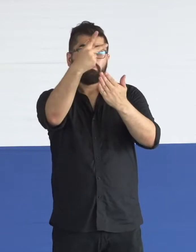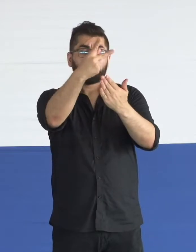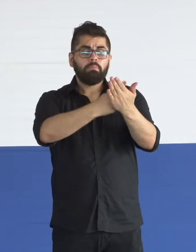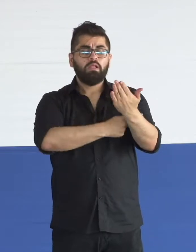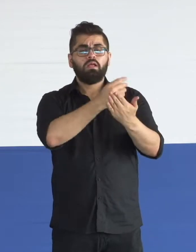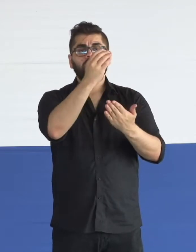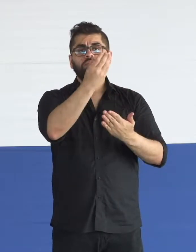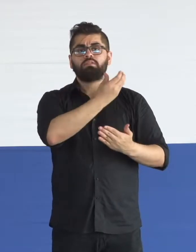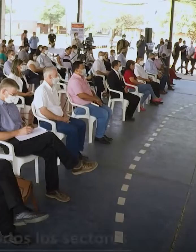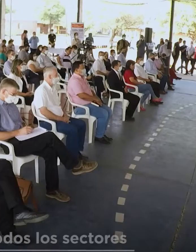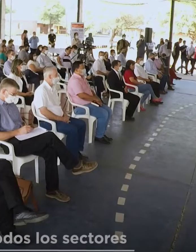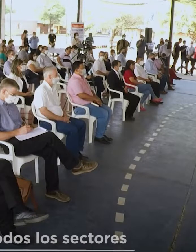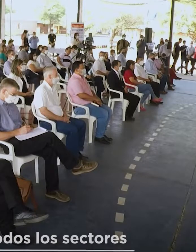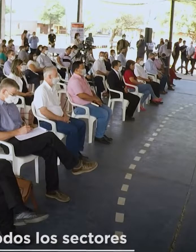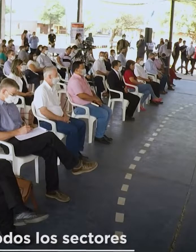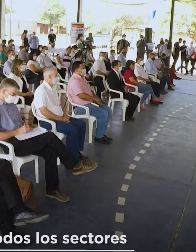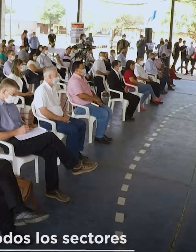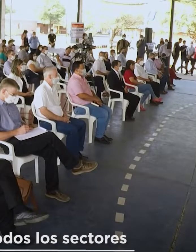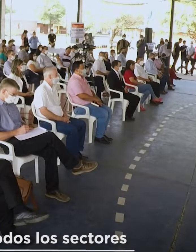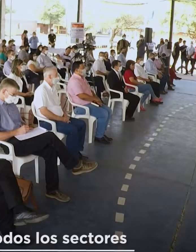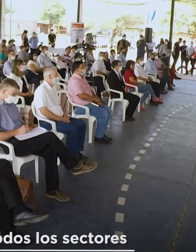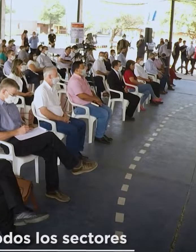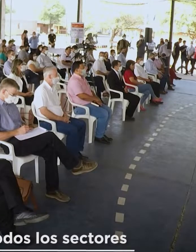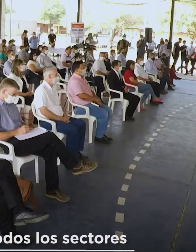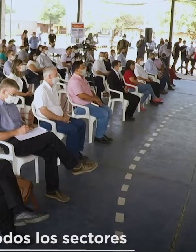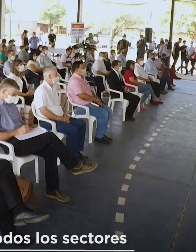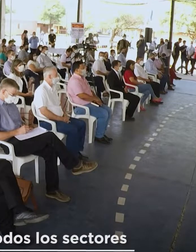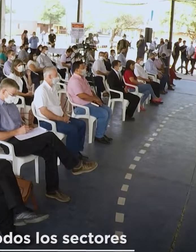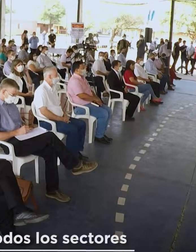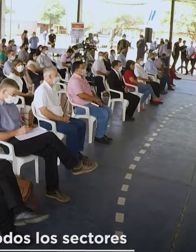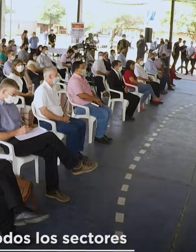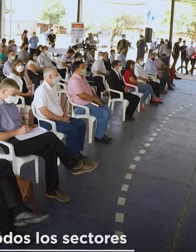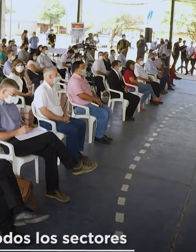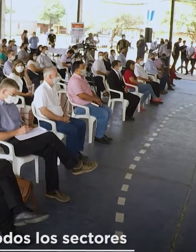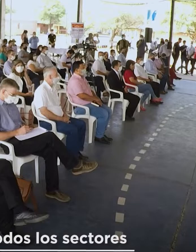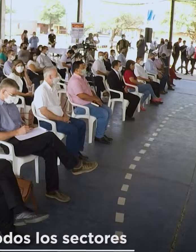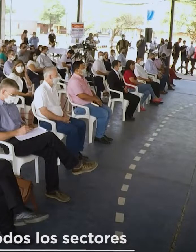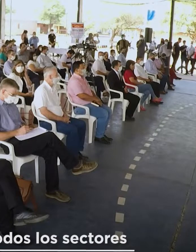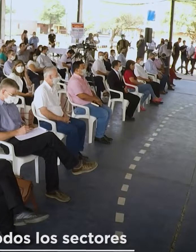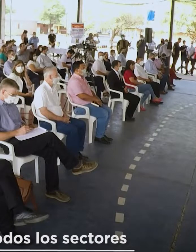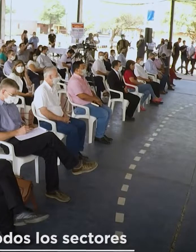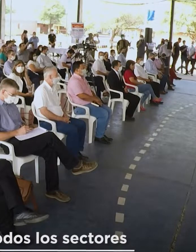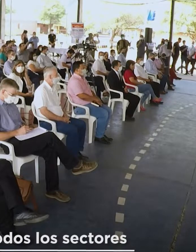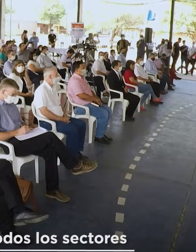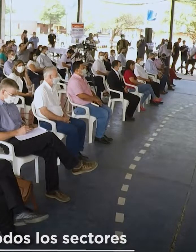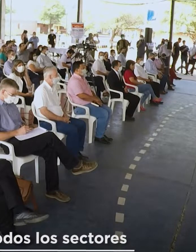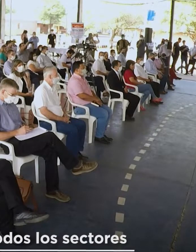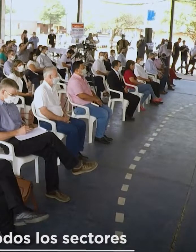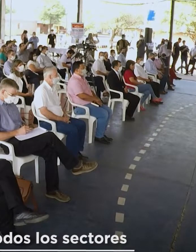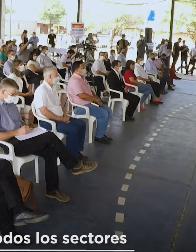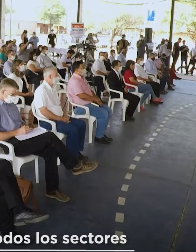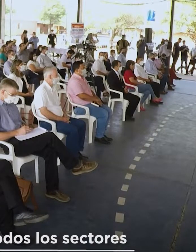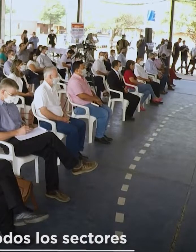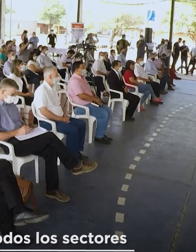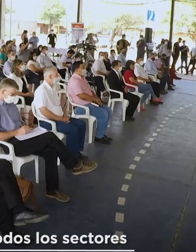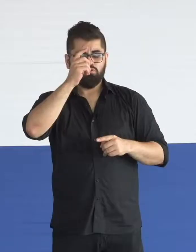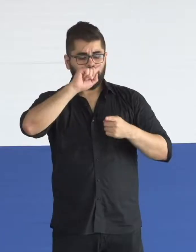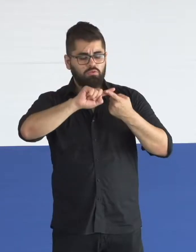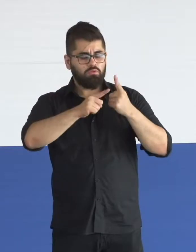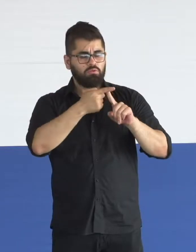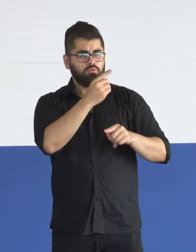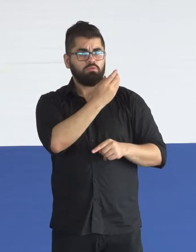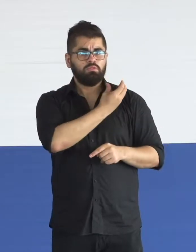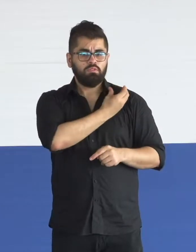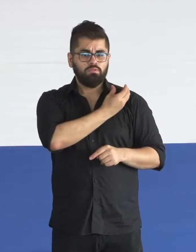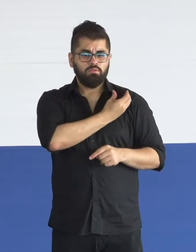Nacional de Transformación Educativa que nos permita un gran pacto nacional para abordar los desafíos de la educación